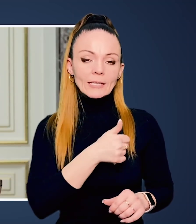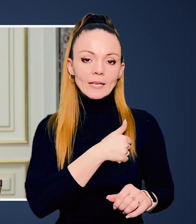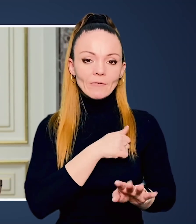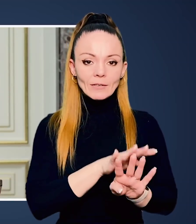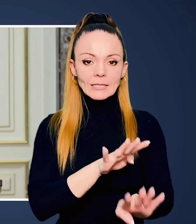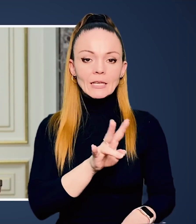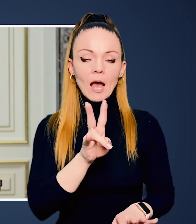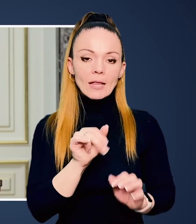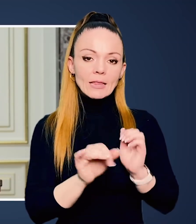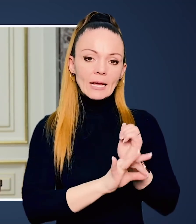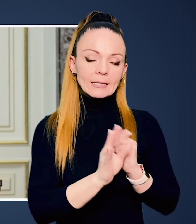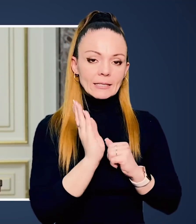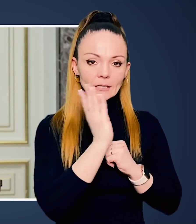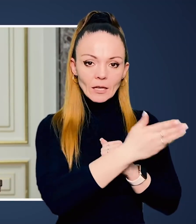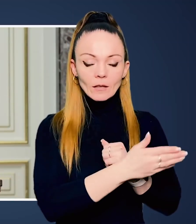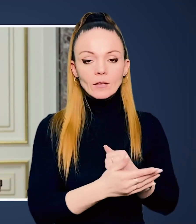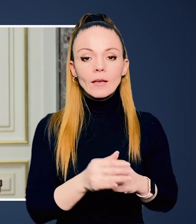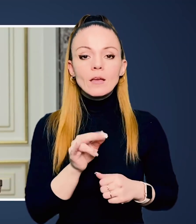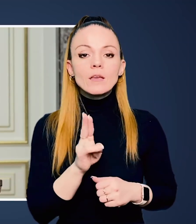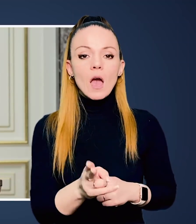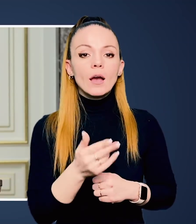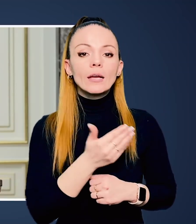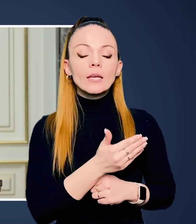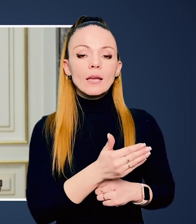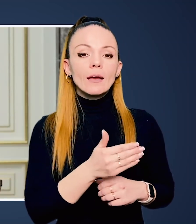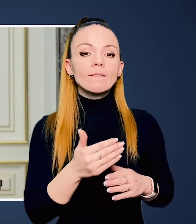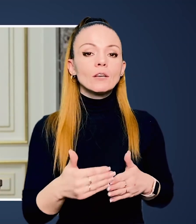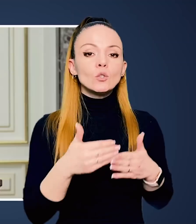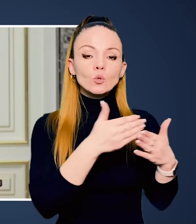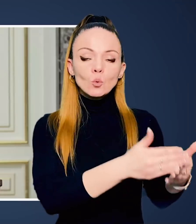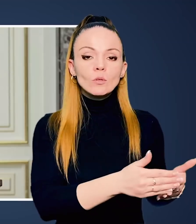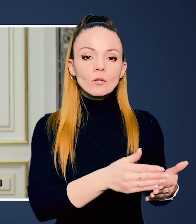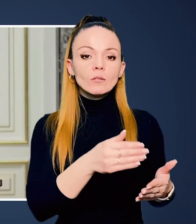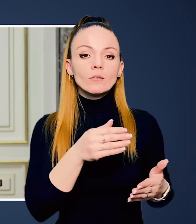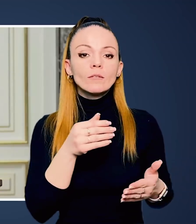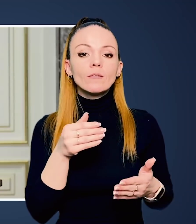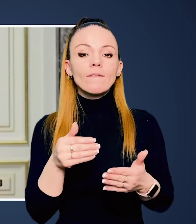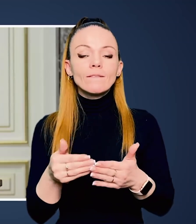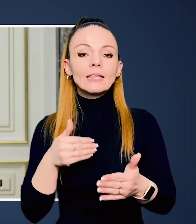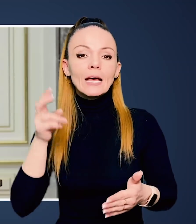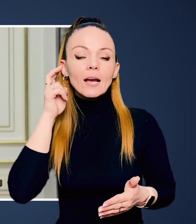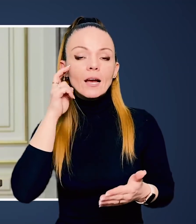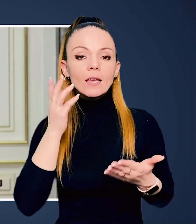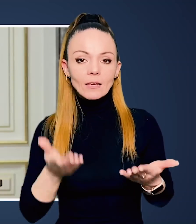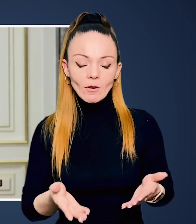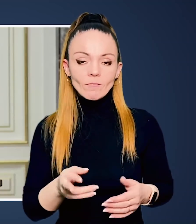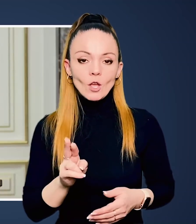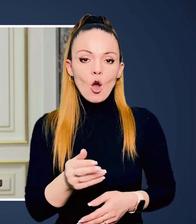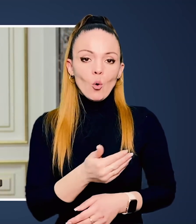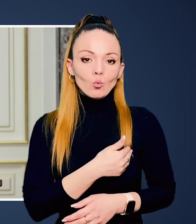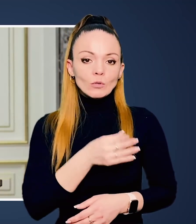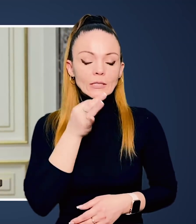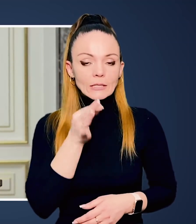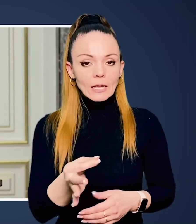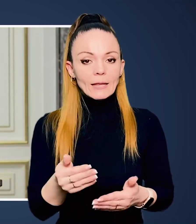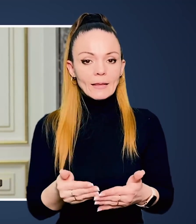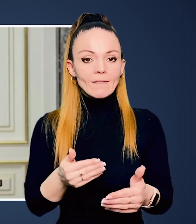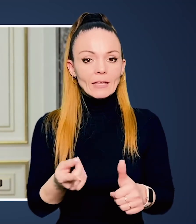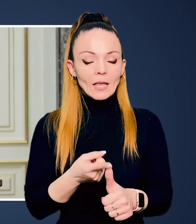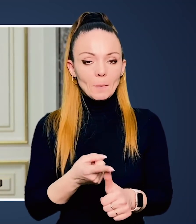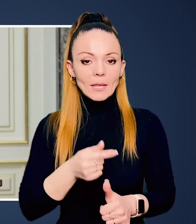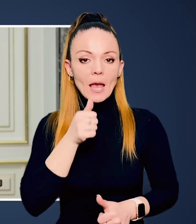відсунути російські війська на Схід, як це їх відсунули і відкинули від самого